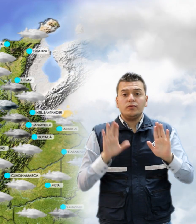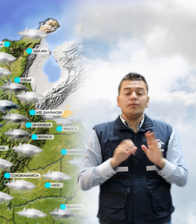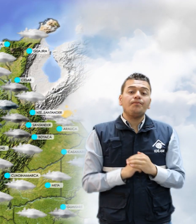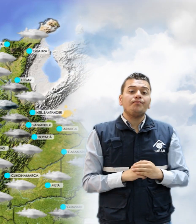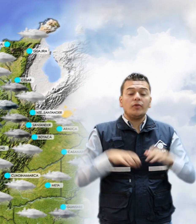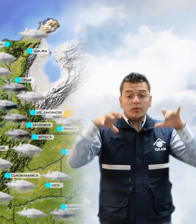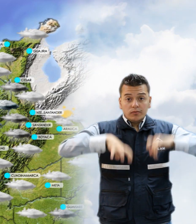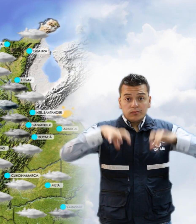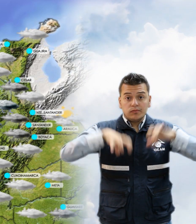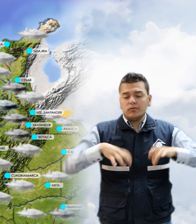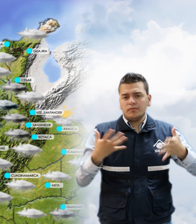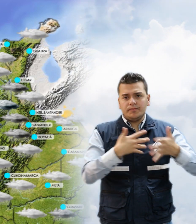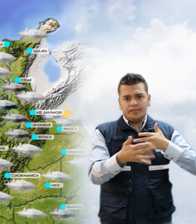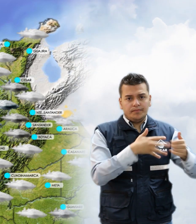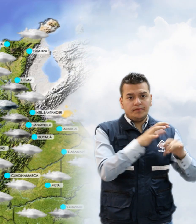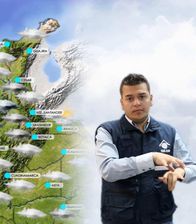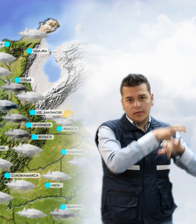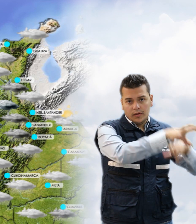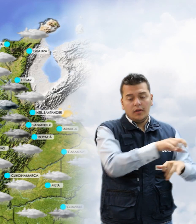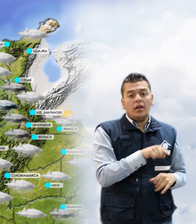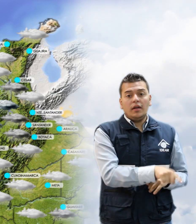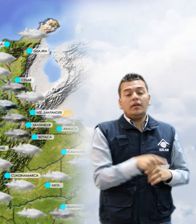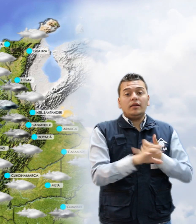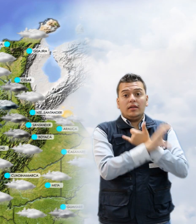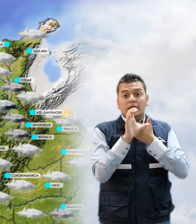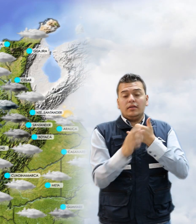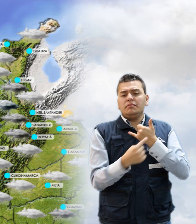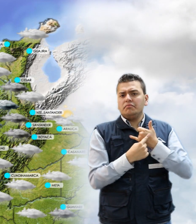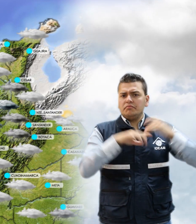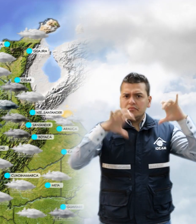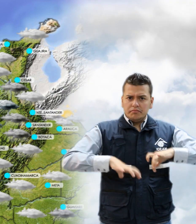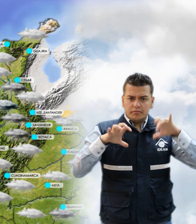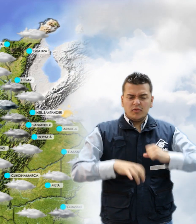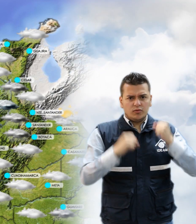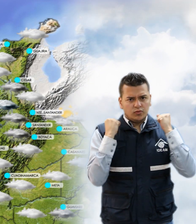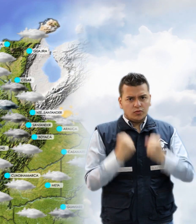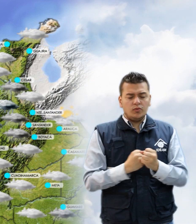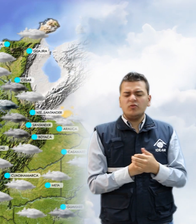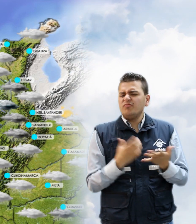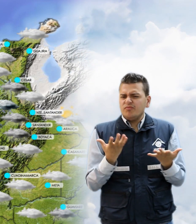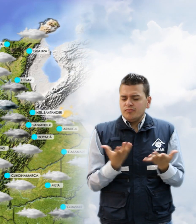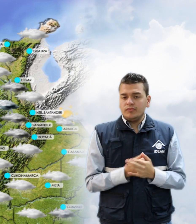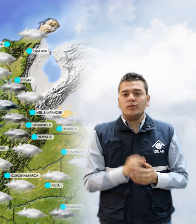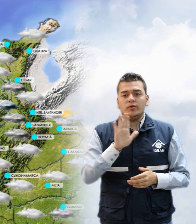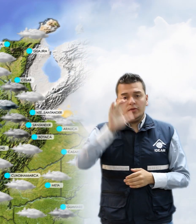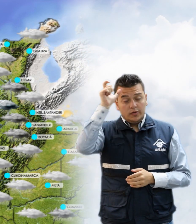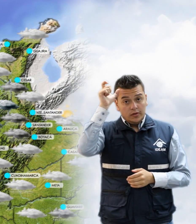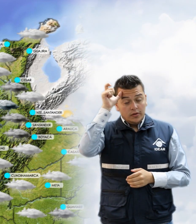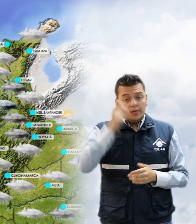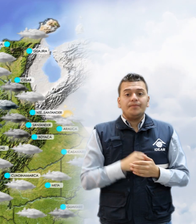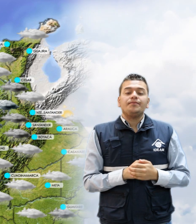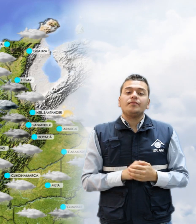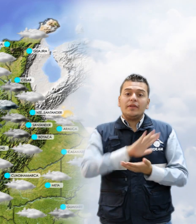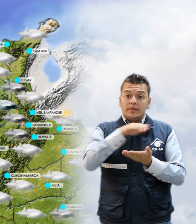lluvias de carácter ligero sobre San Andrés y Providencia. En la región Caribe las lluvias serán de carácter fuerte para los departamentos de Córdoba, también